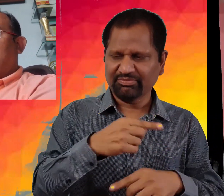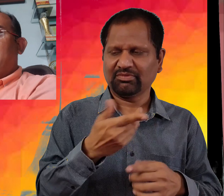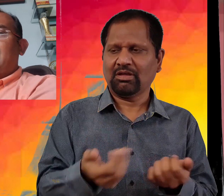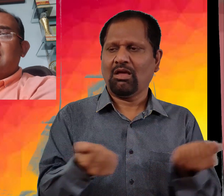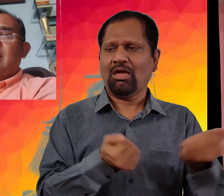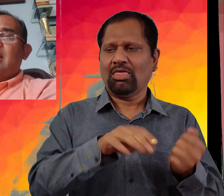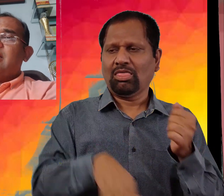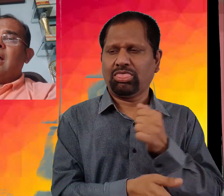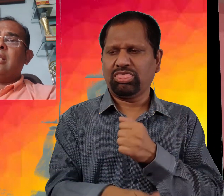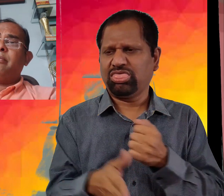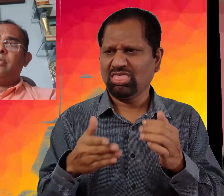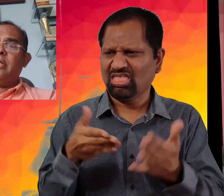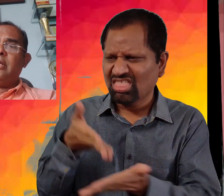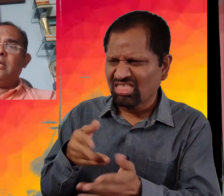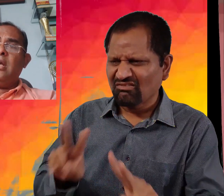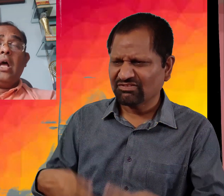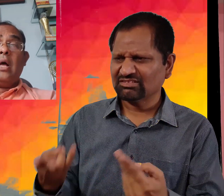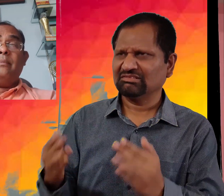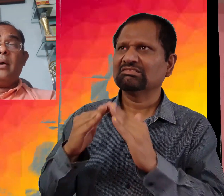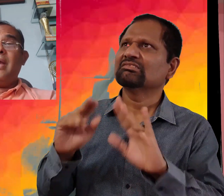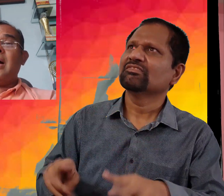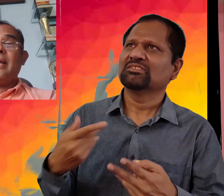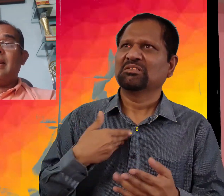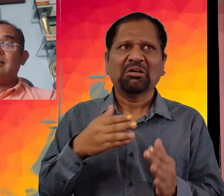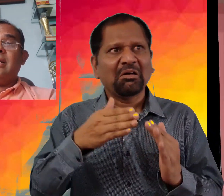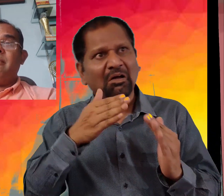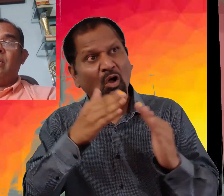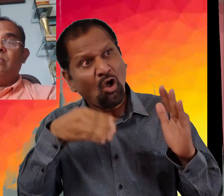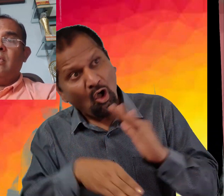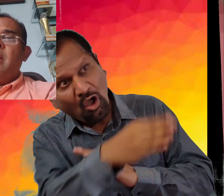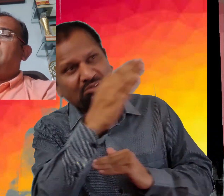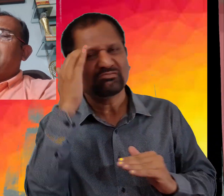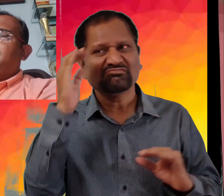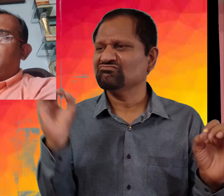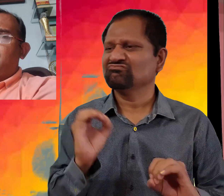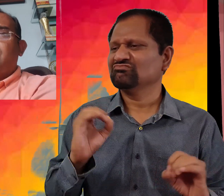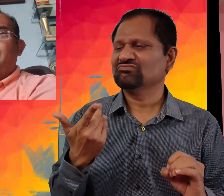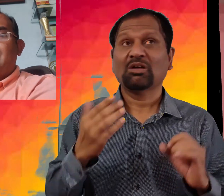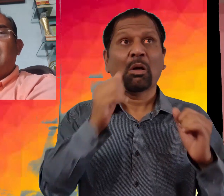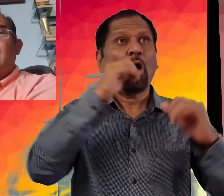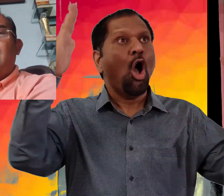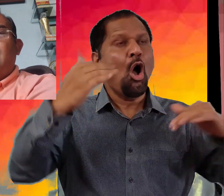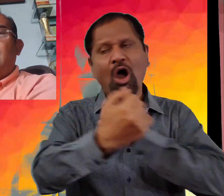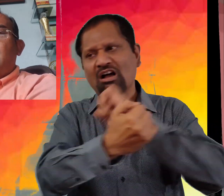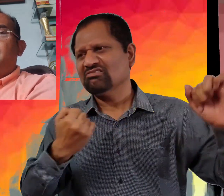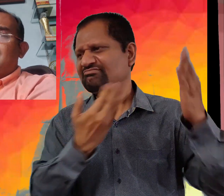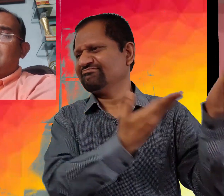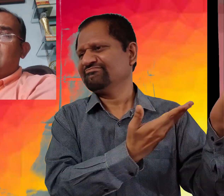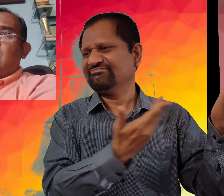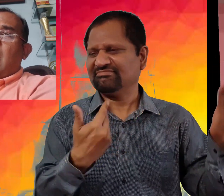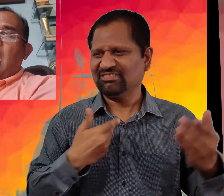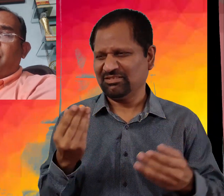اور نہ جانے کیسے یہاں تک پہنچ گیا اب ہمیں آگے کا راستہ نہیں معلوم پانی بہت جور سے ورس رہا ہے